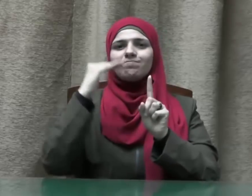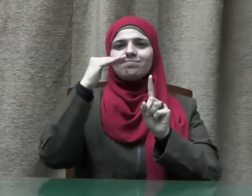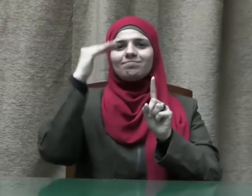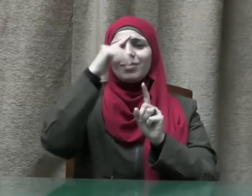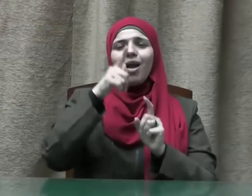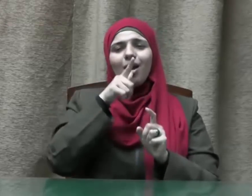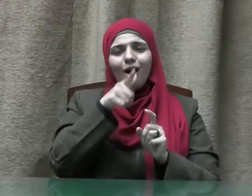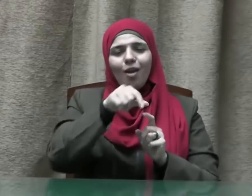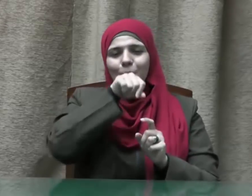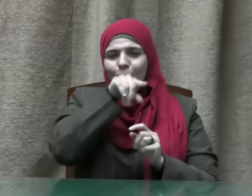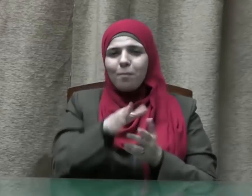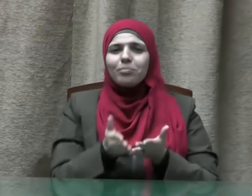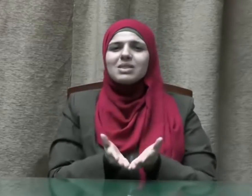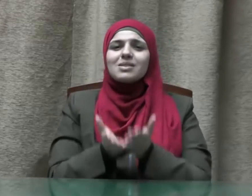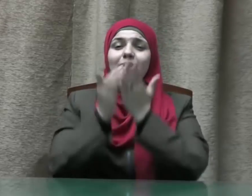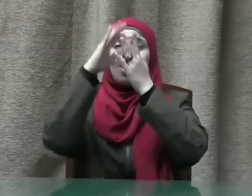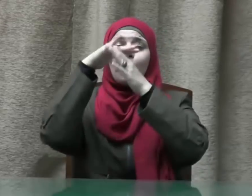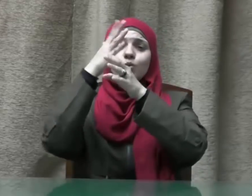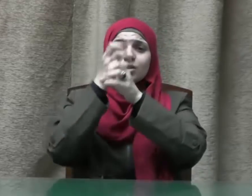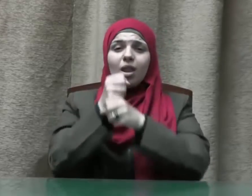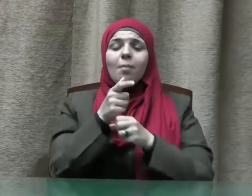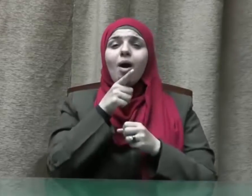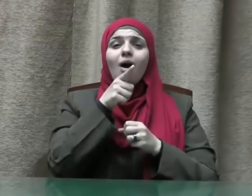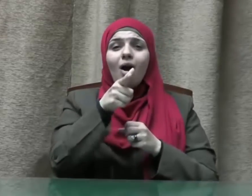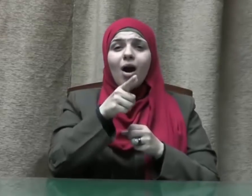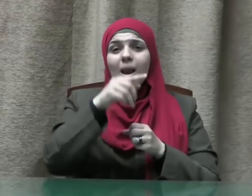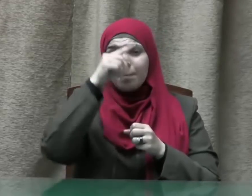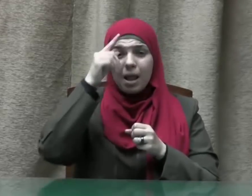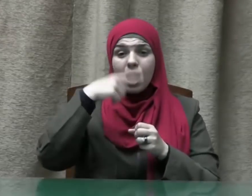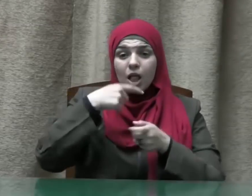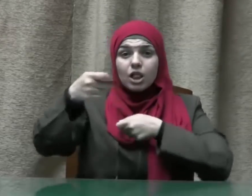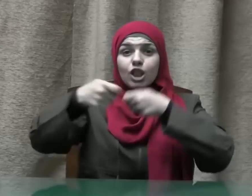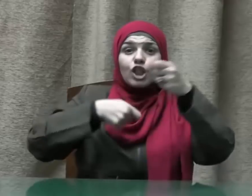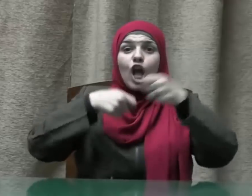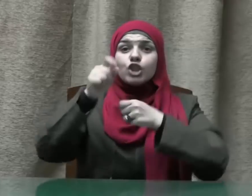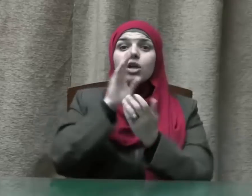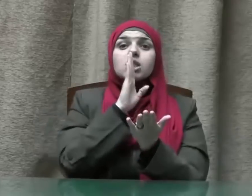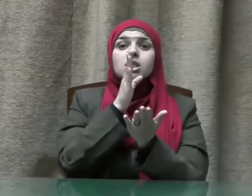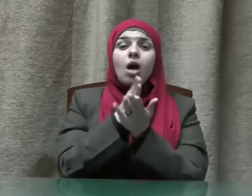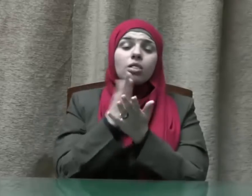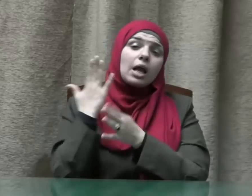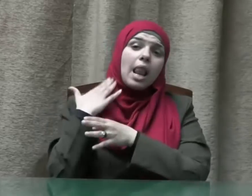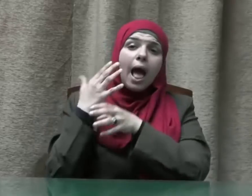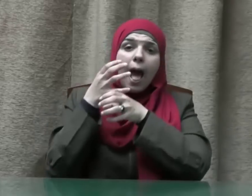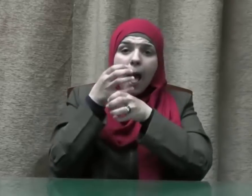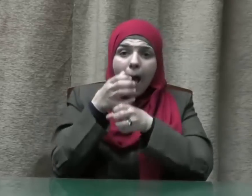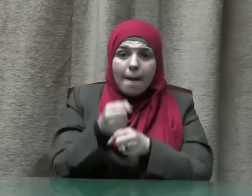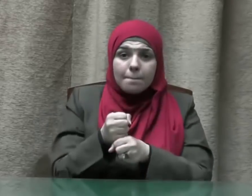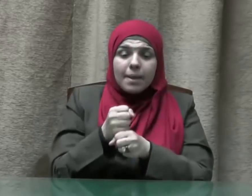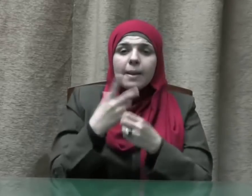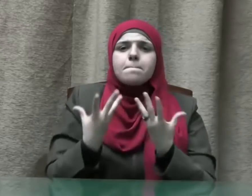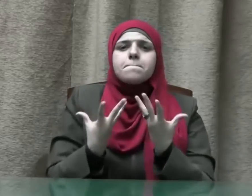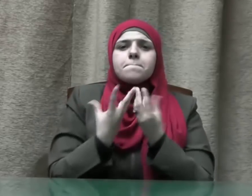صلى الله عليه وسلم التاجر الصدوق الأمين مع النبيين